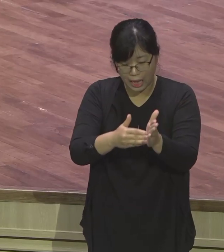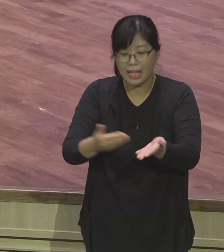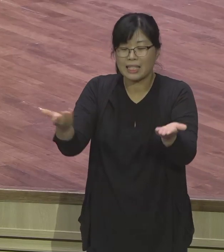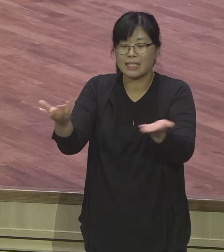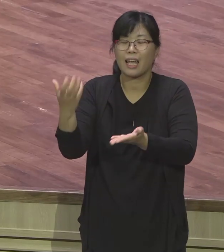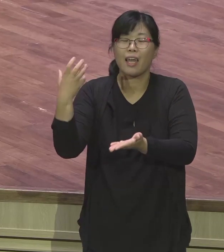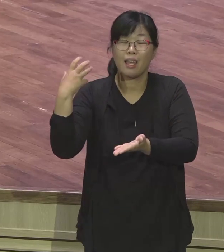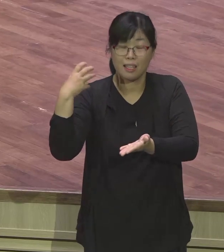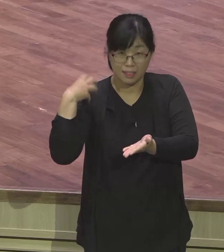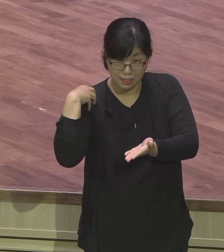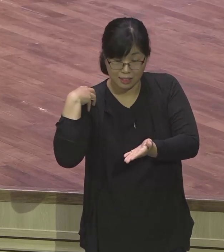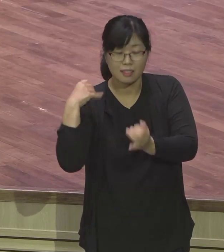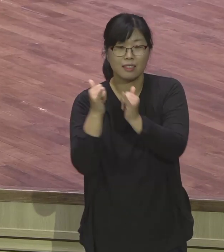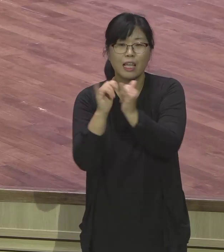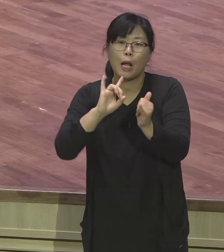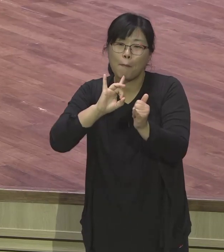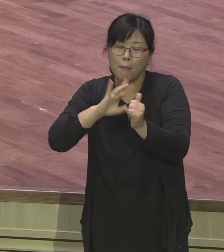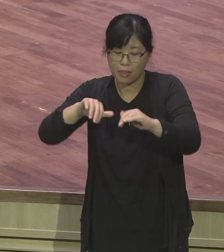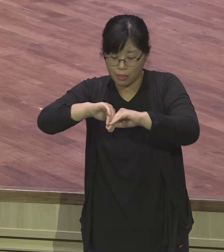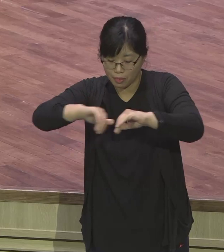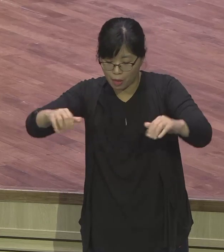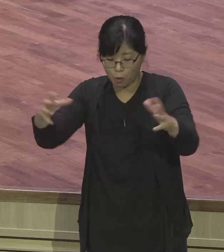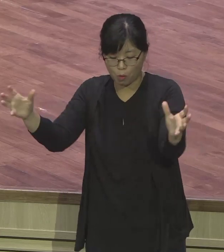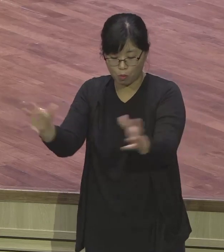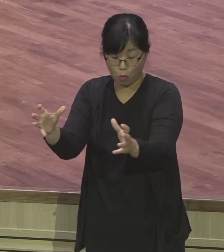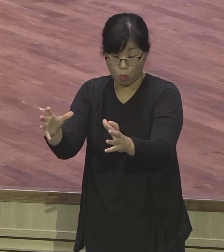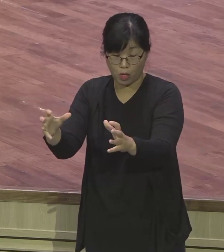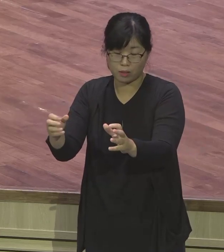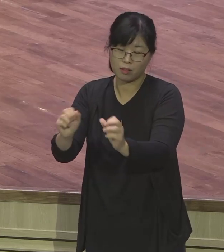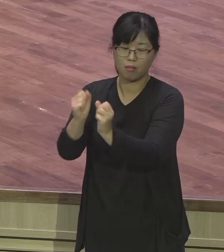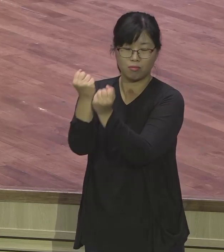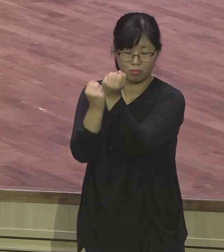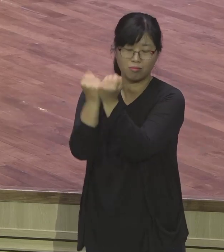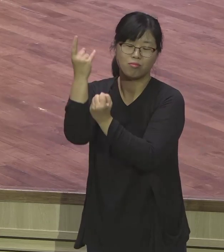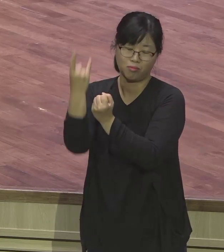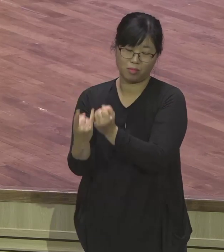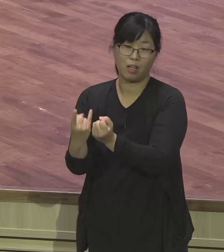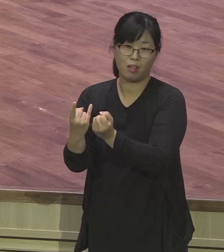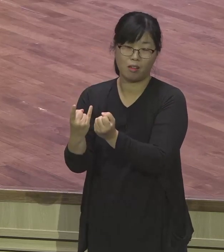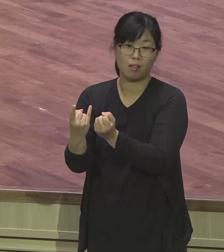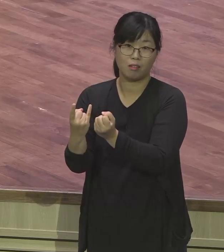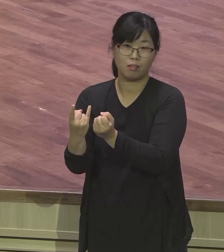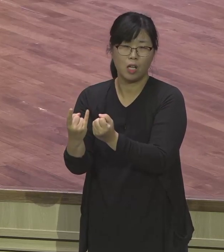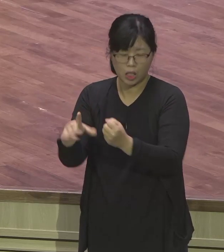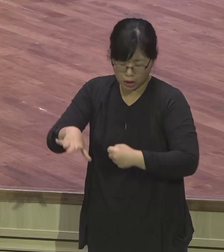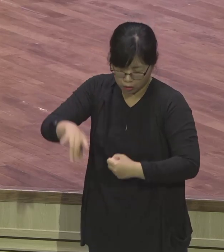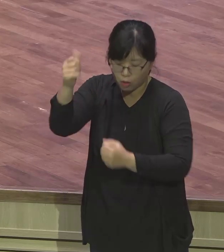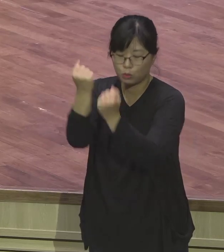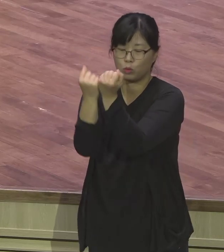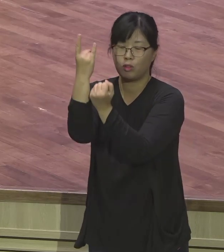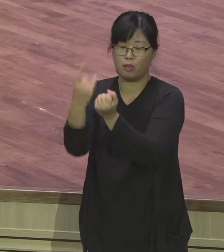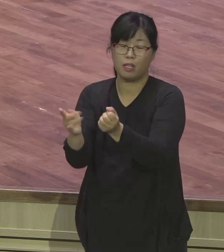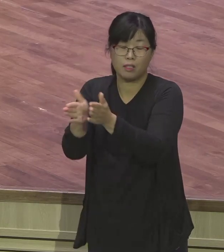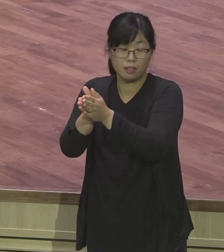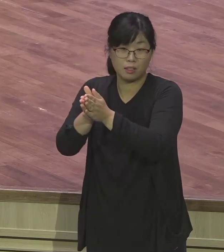이런 게 없기 때문에 교회들이, 목사들이 목회를 어떻게 해야 되는지, 무슨 말을 어떻게 해야 될지 모르니까,